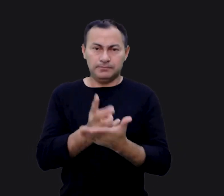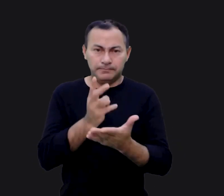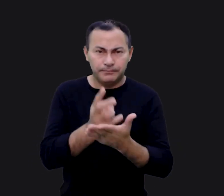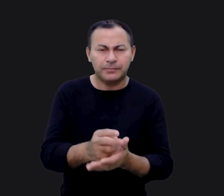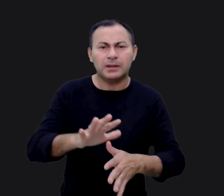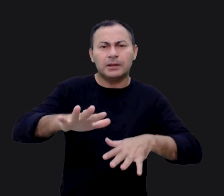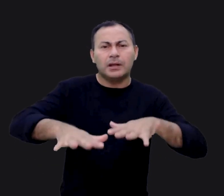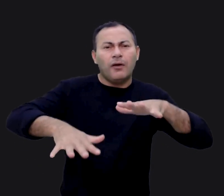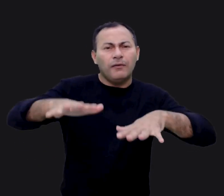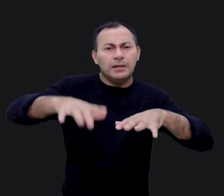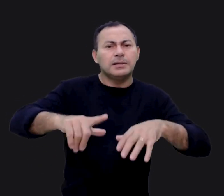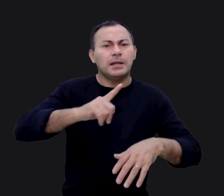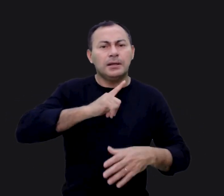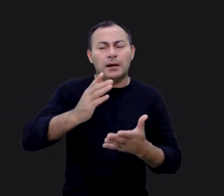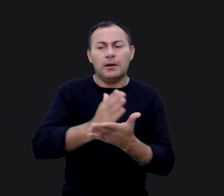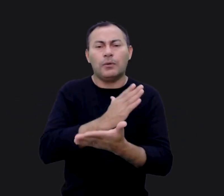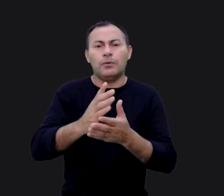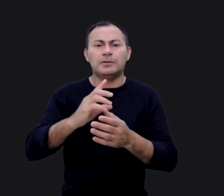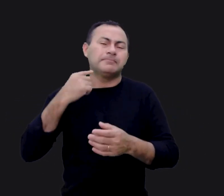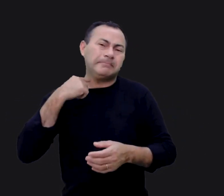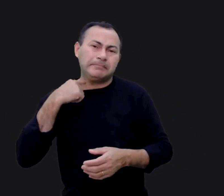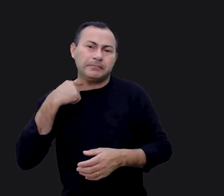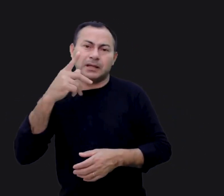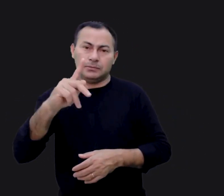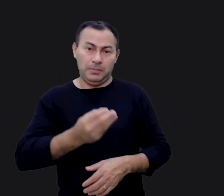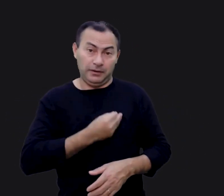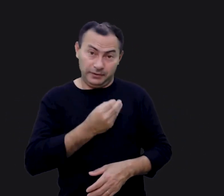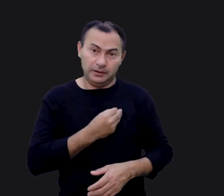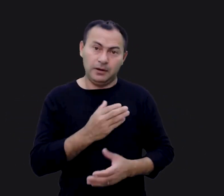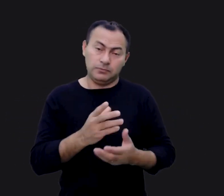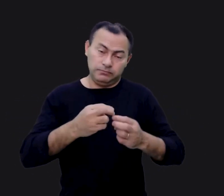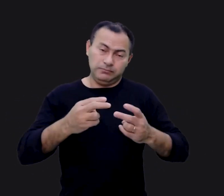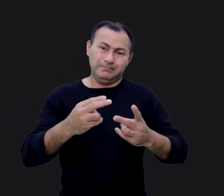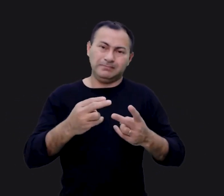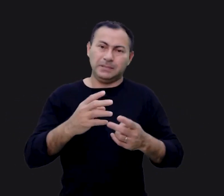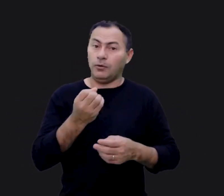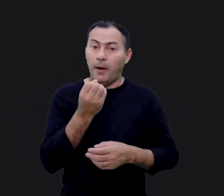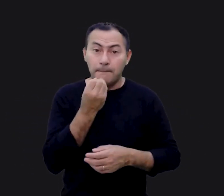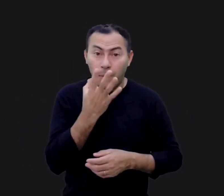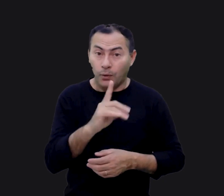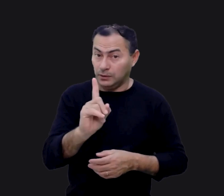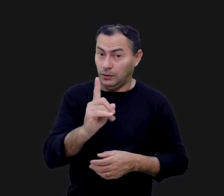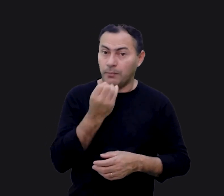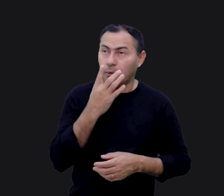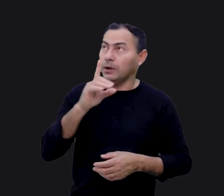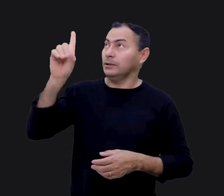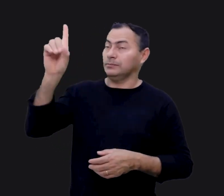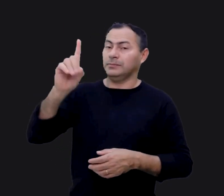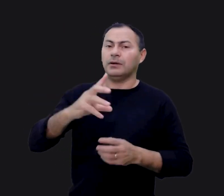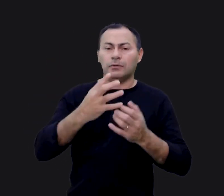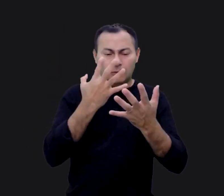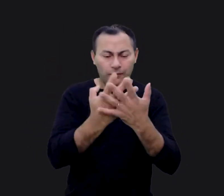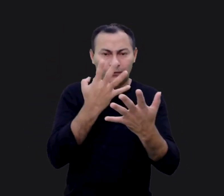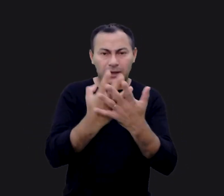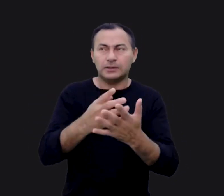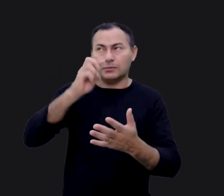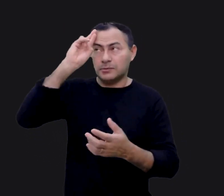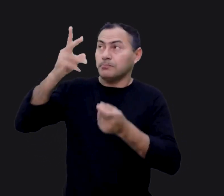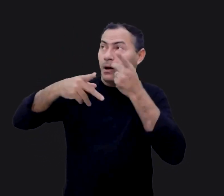contínua. Talvez exista alguma sujeira na sua vida, algo que não é agradável a Deus. Confesse isso, confesse ao